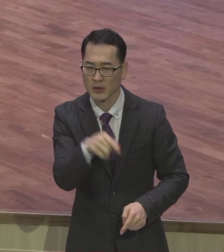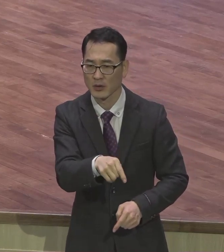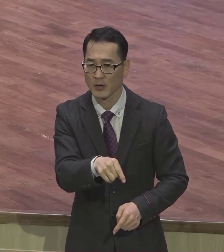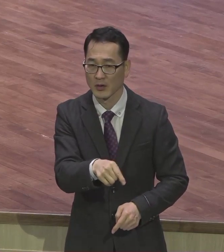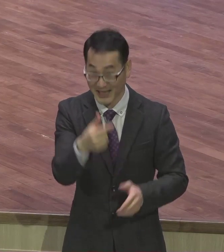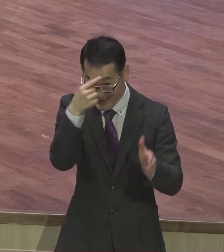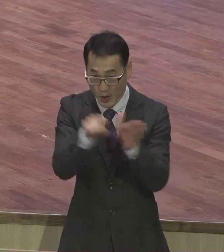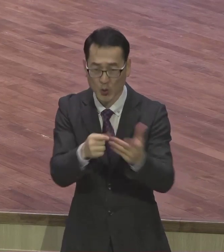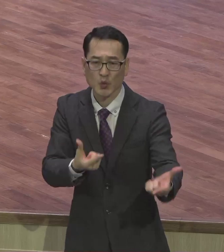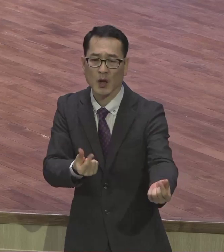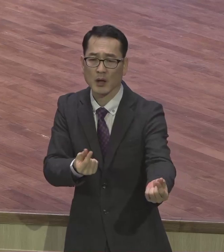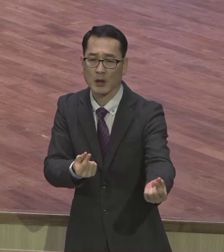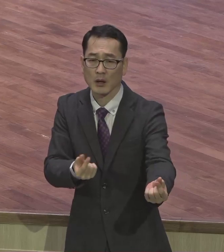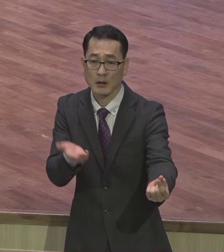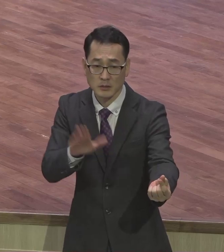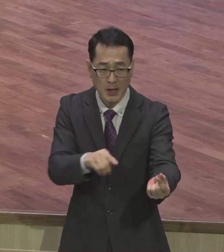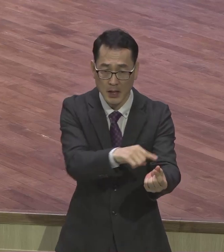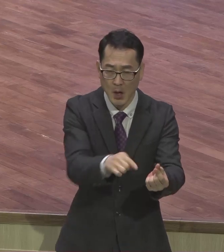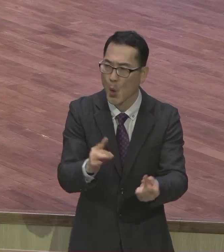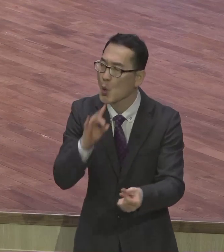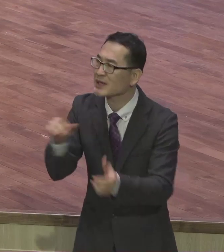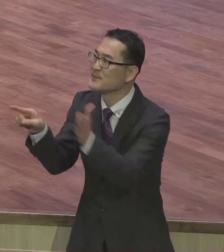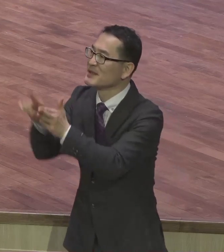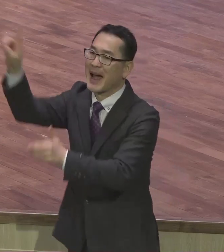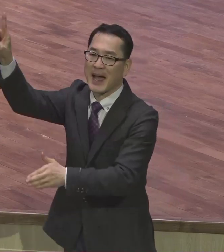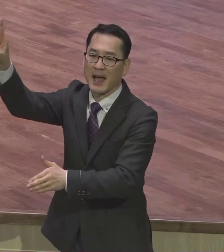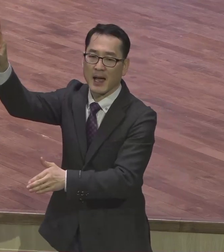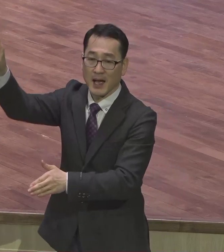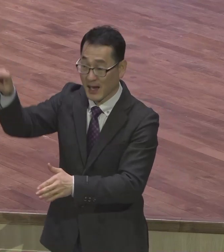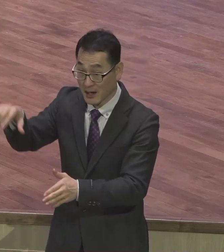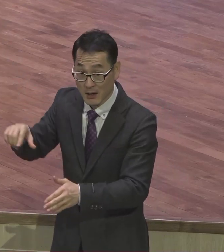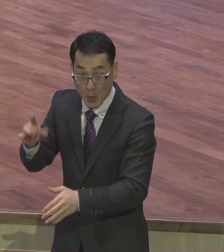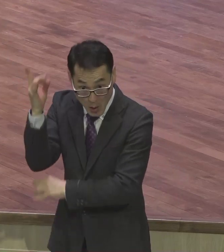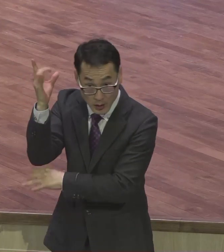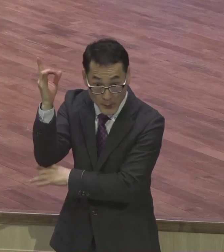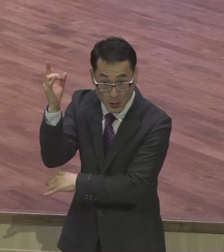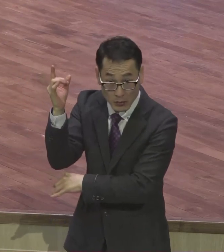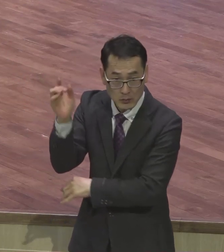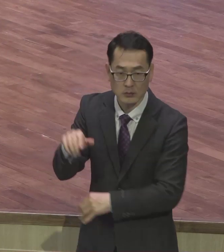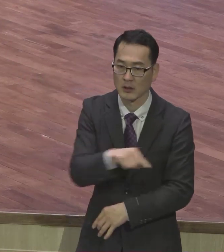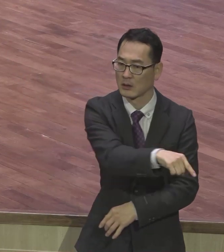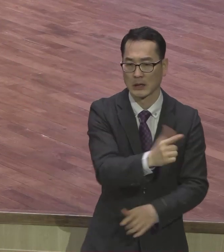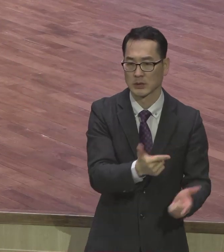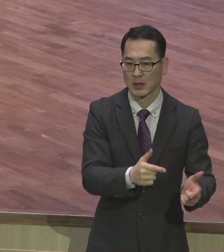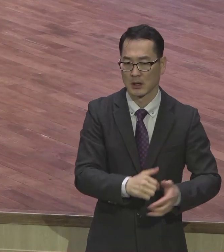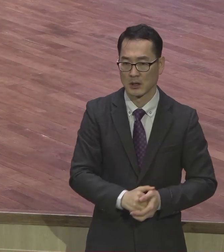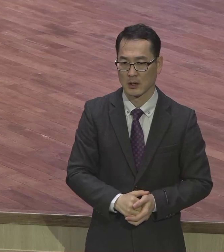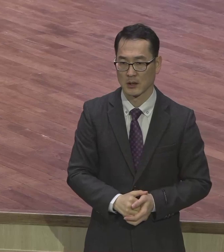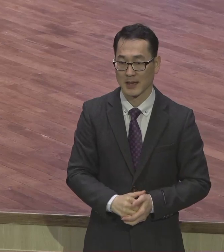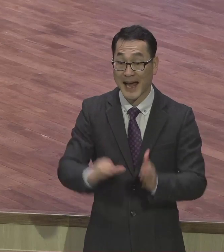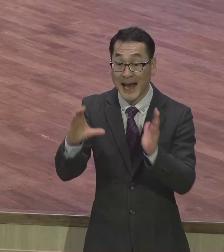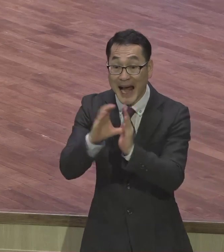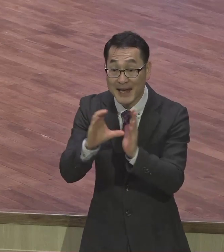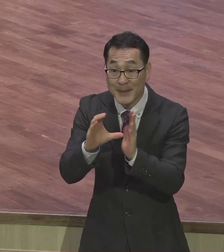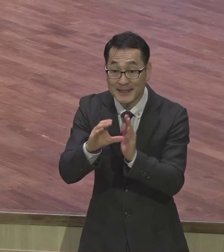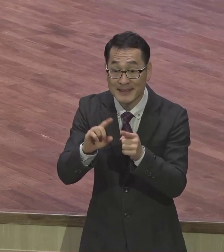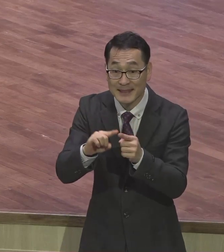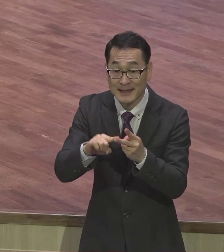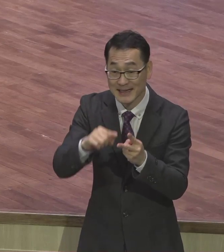기독교인데 오직 믿음을 구원받는다 아니에요 칼빈주의 장려교가 주장하는 것이 이 성경이 말하는